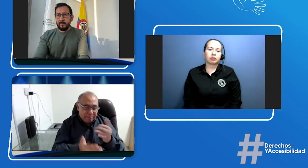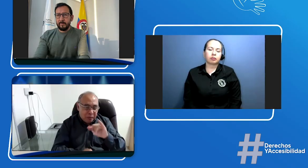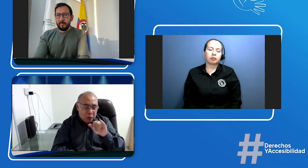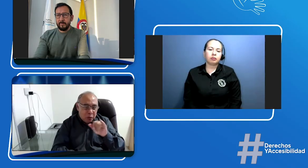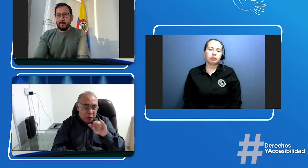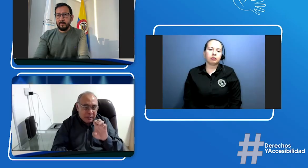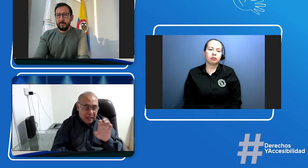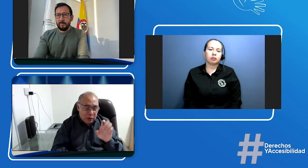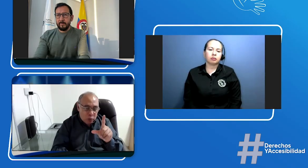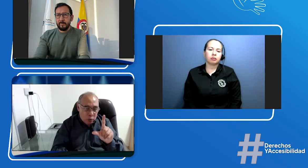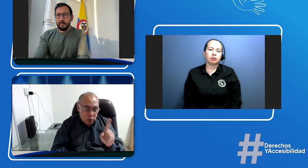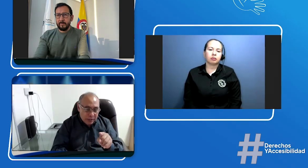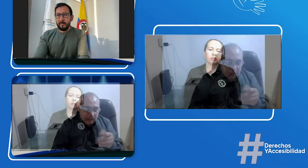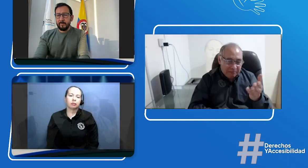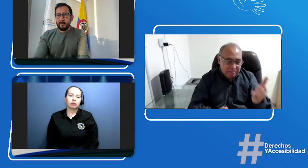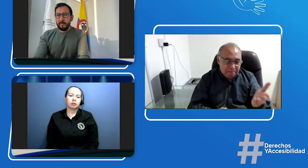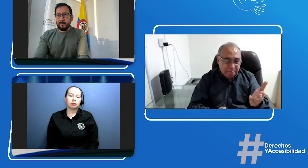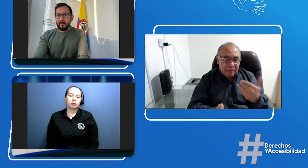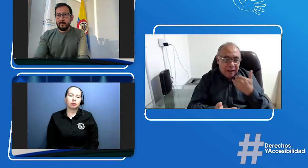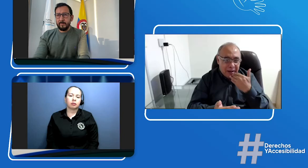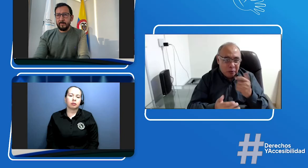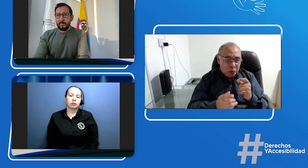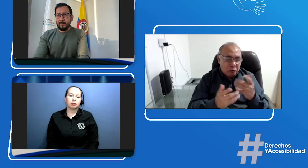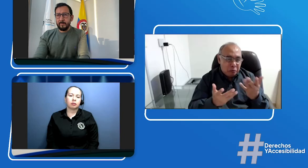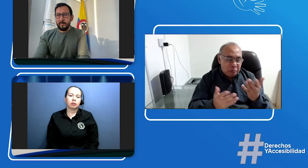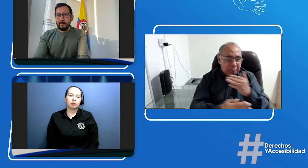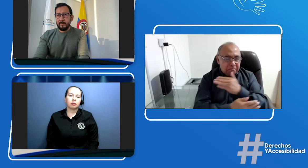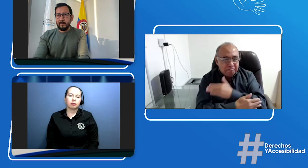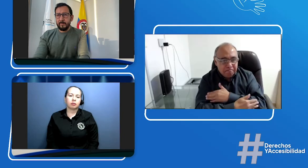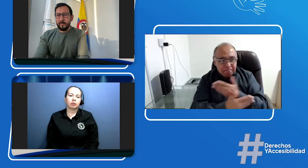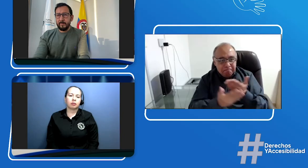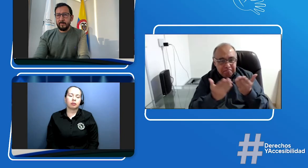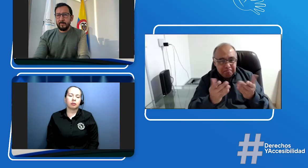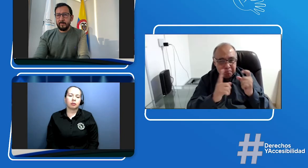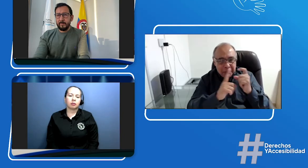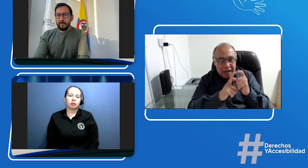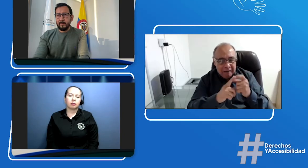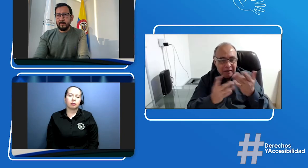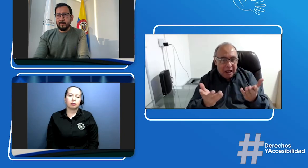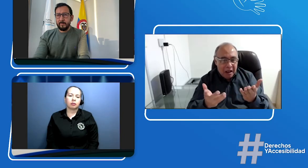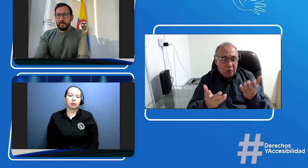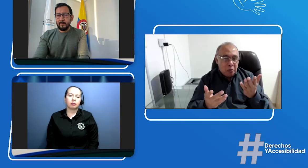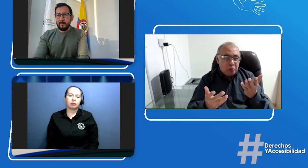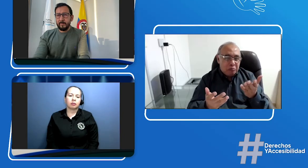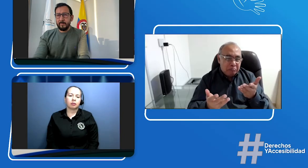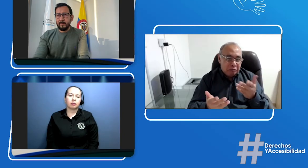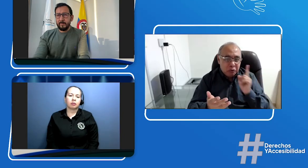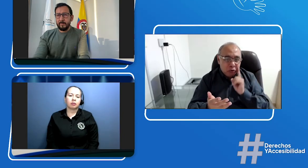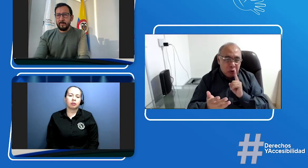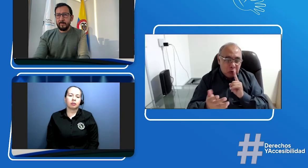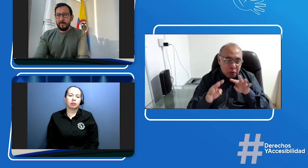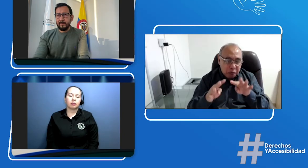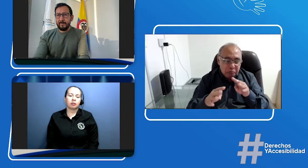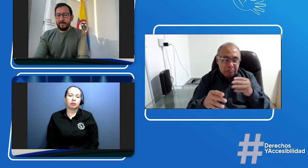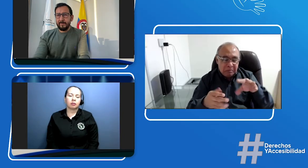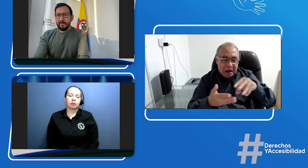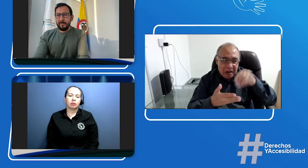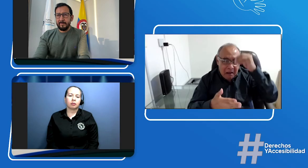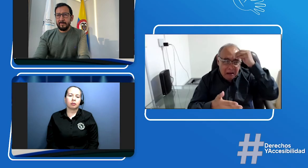pues terminar cortar esta parte José Luis ya también se estaba despidiendo queremos que José Luis pues nos dé sus últimas